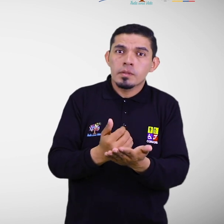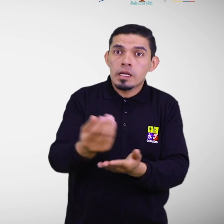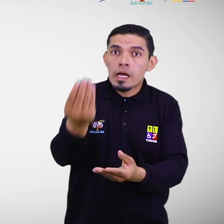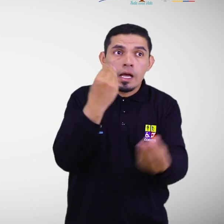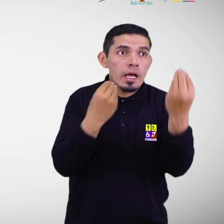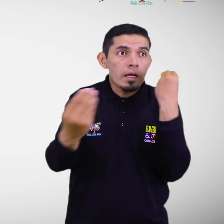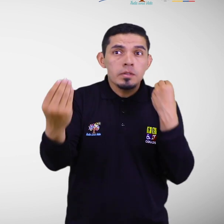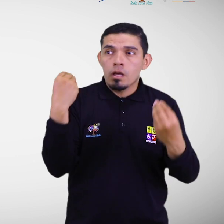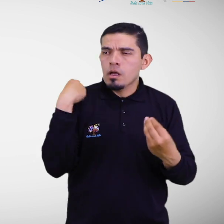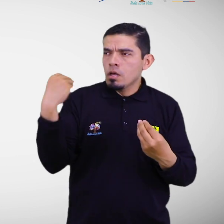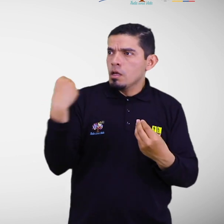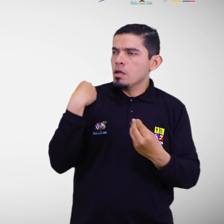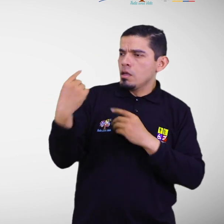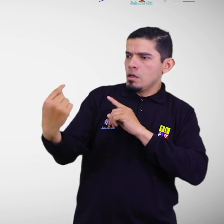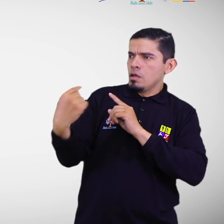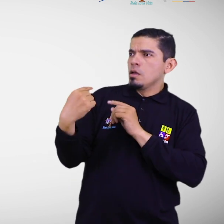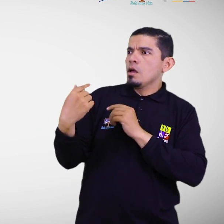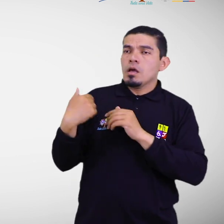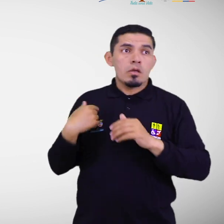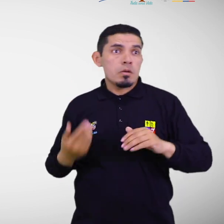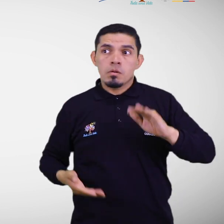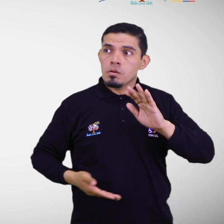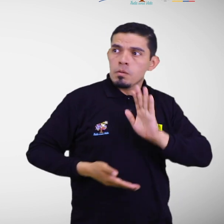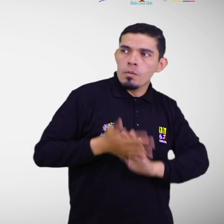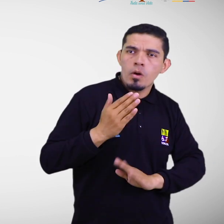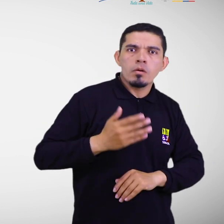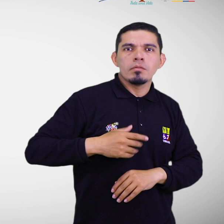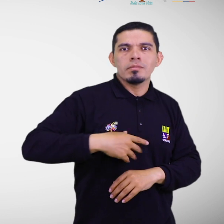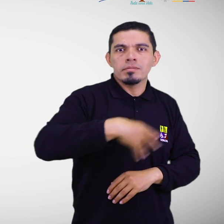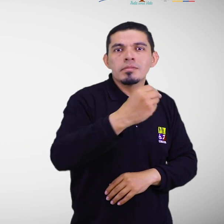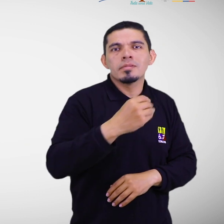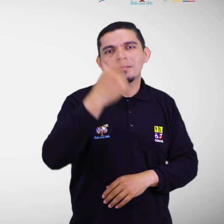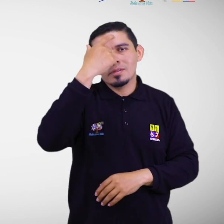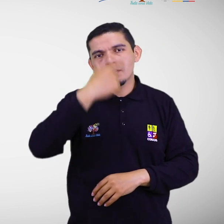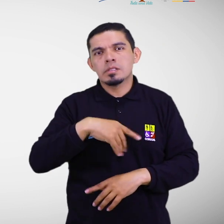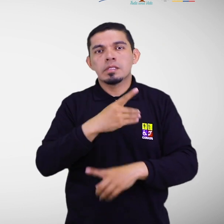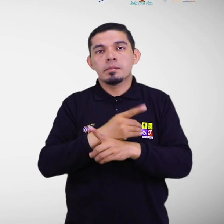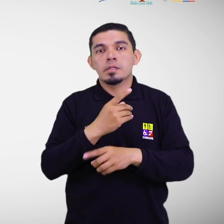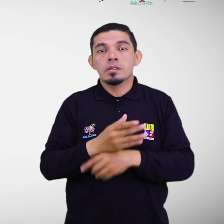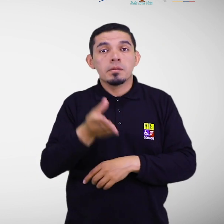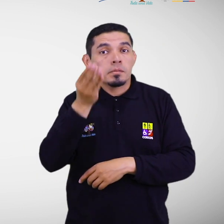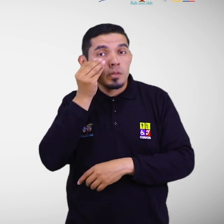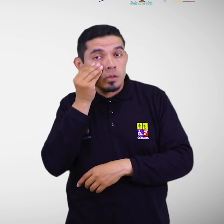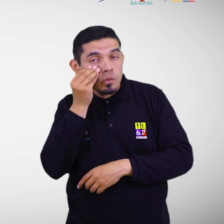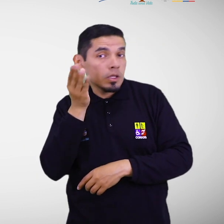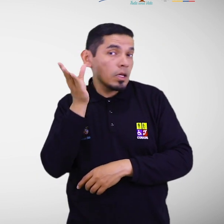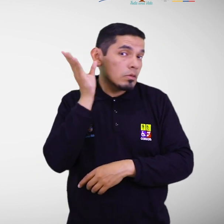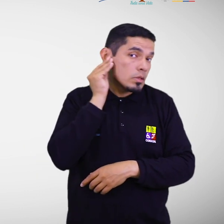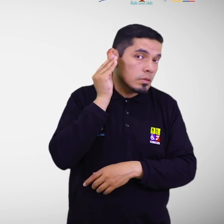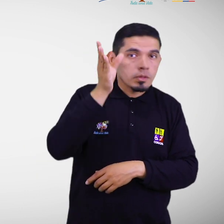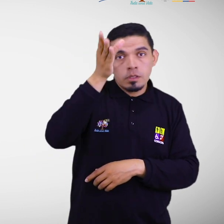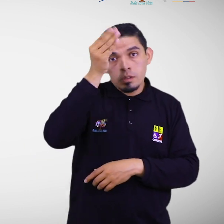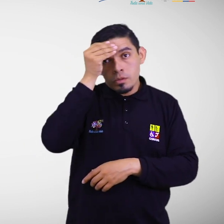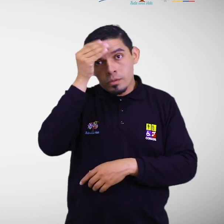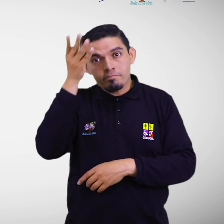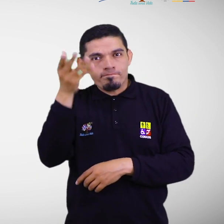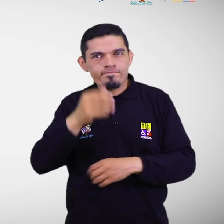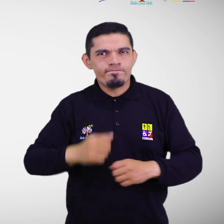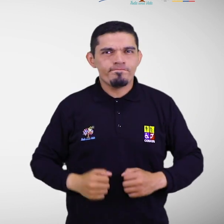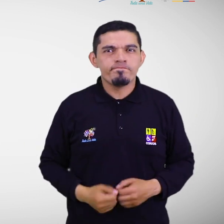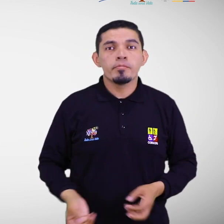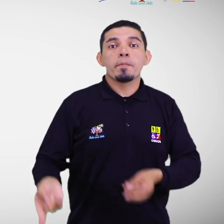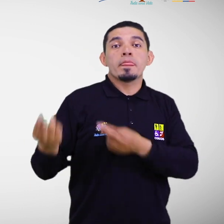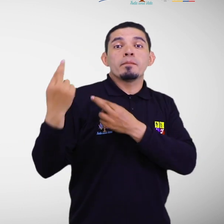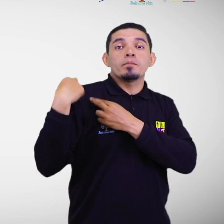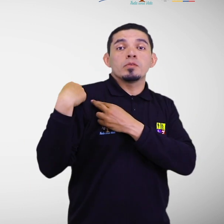alarma puedan llegar de forma oportuna a las personas con discapacidad visual, auditiva o intelectual. Los responsables